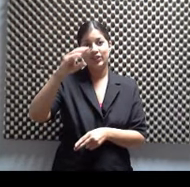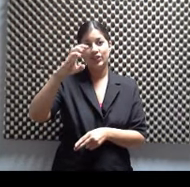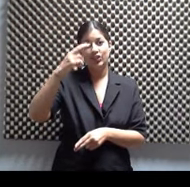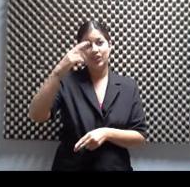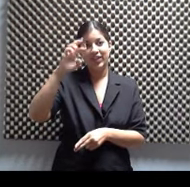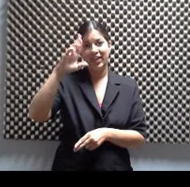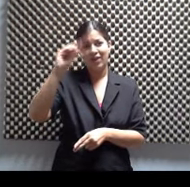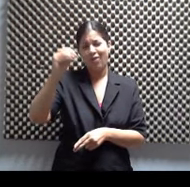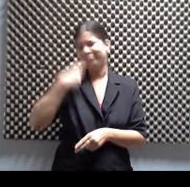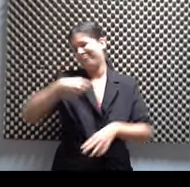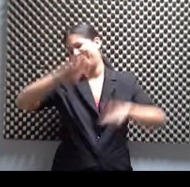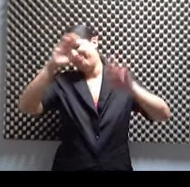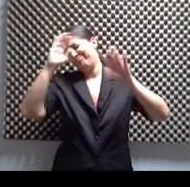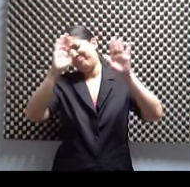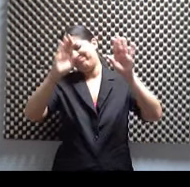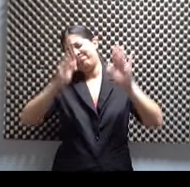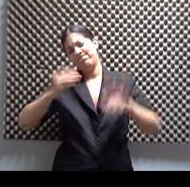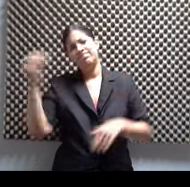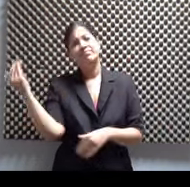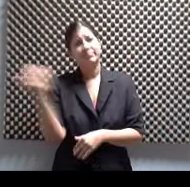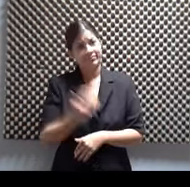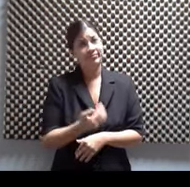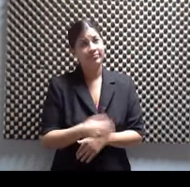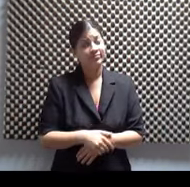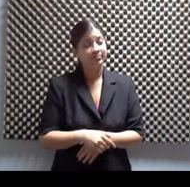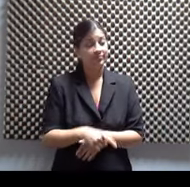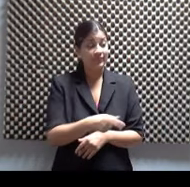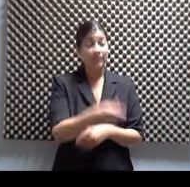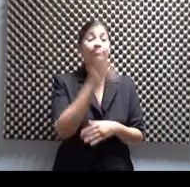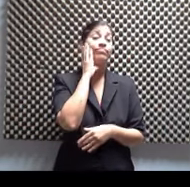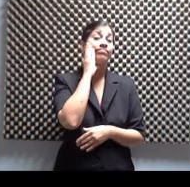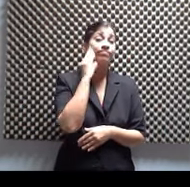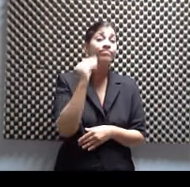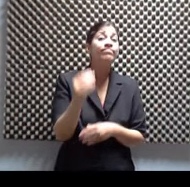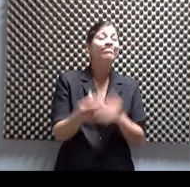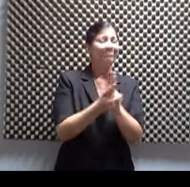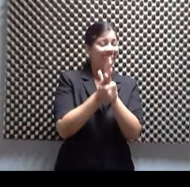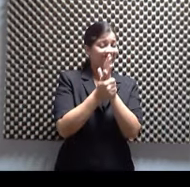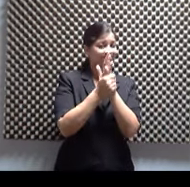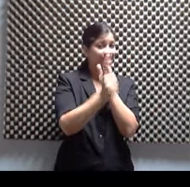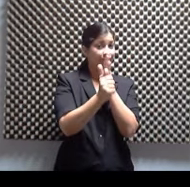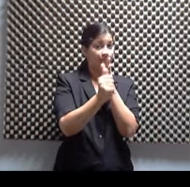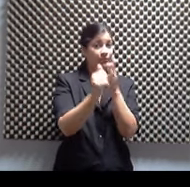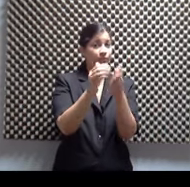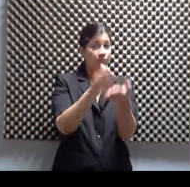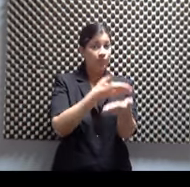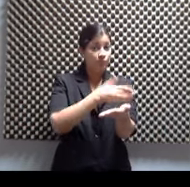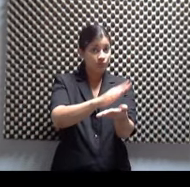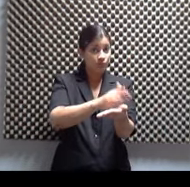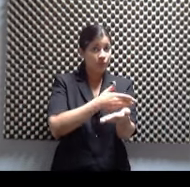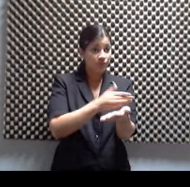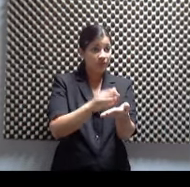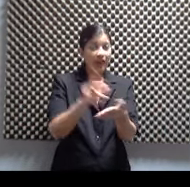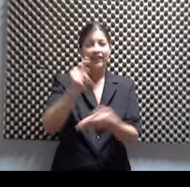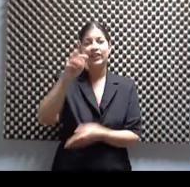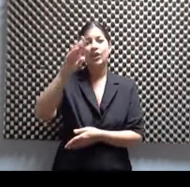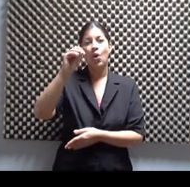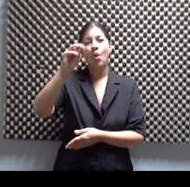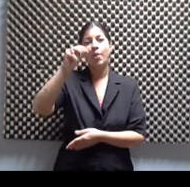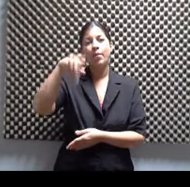términos de lo que es la música tropical y el jazz. Y todos esos elementos se mezclan en el disco que se llama La Maestría. Está